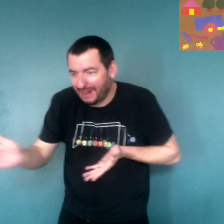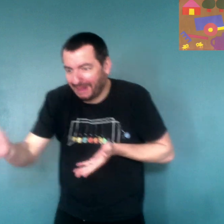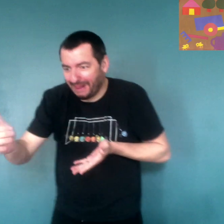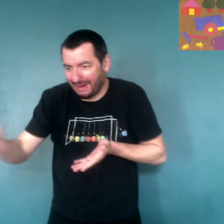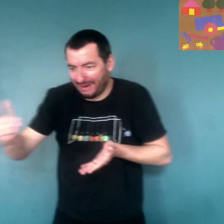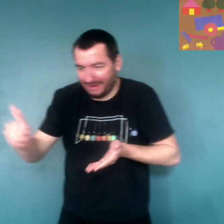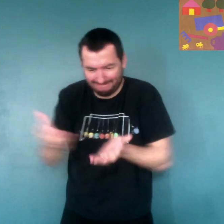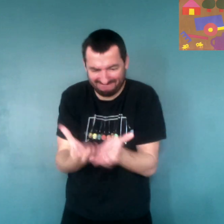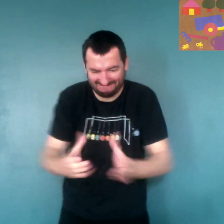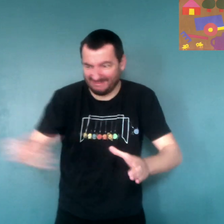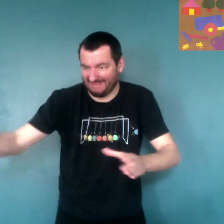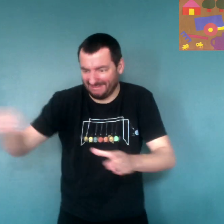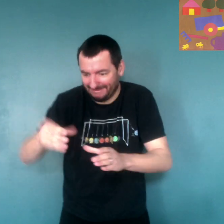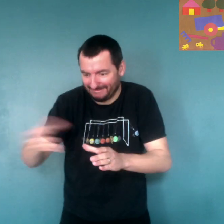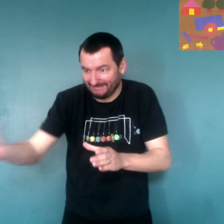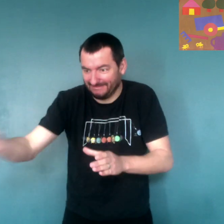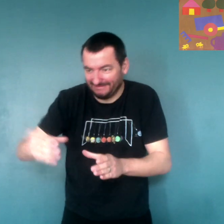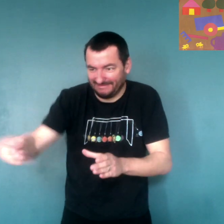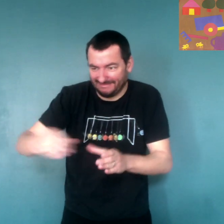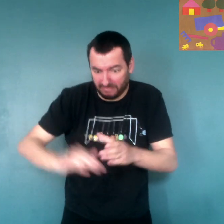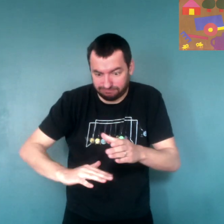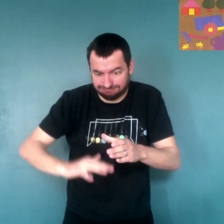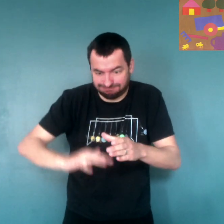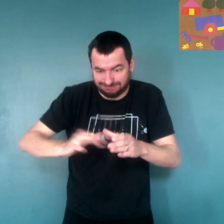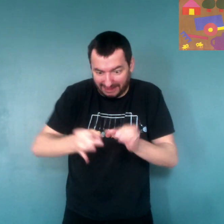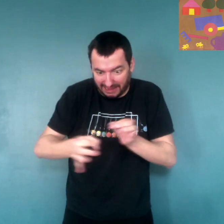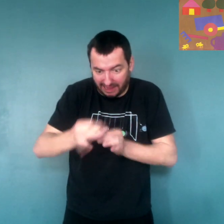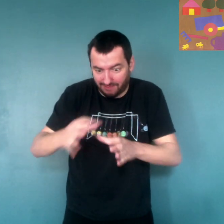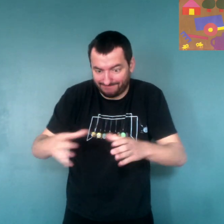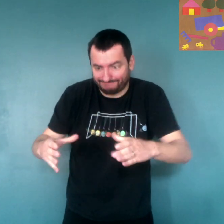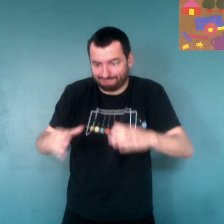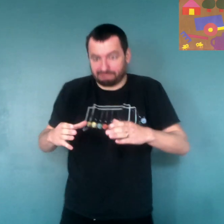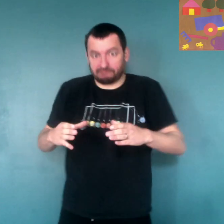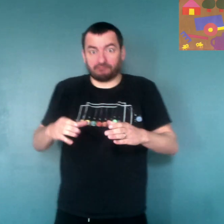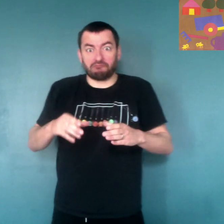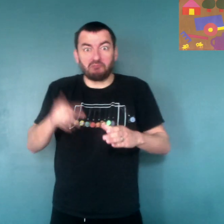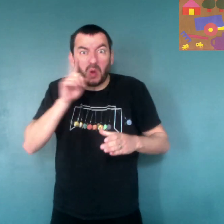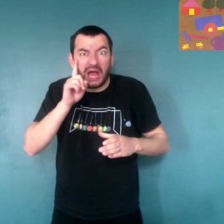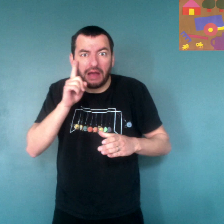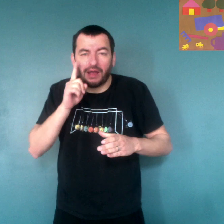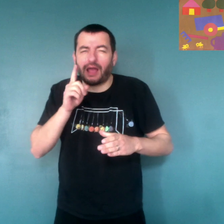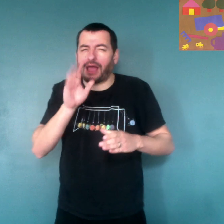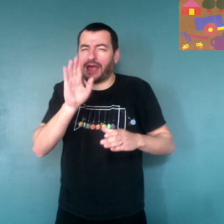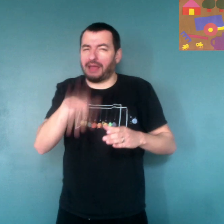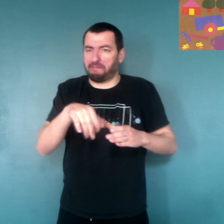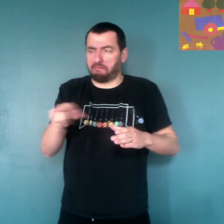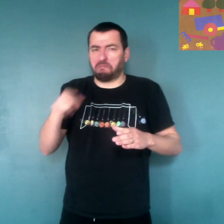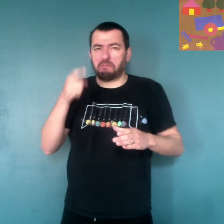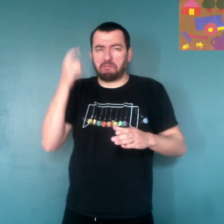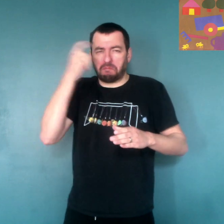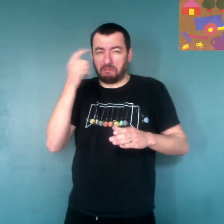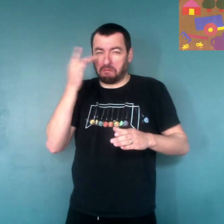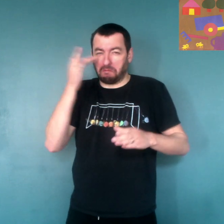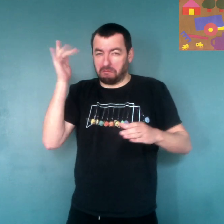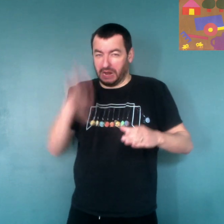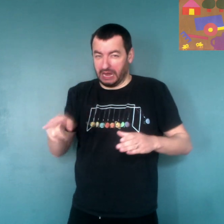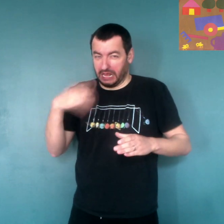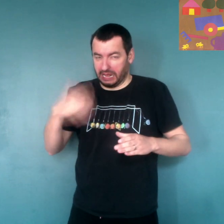Oh là là ! Oh, je vais les récupérer ! Oh oui, oui, oui, oui, oui ! Hmm, elle est